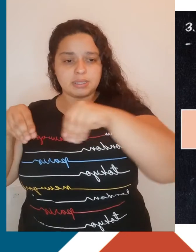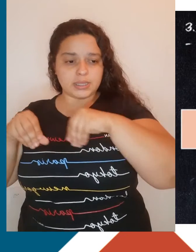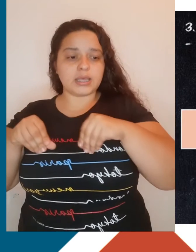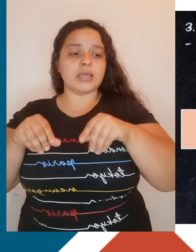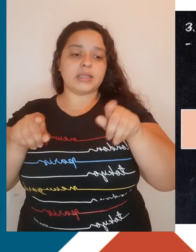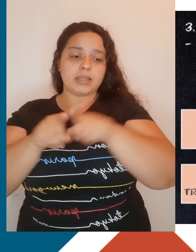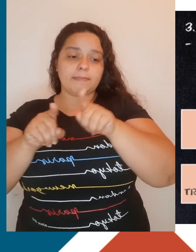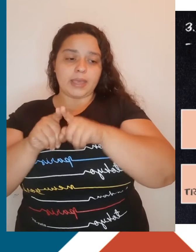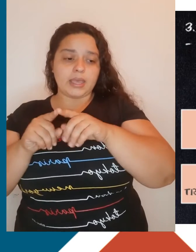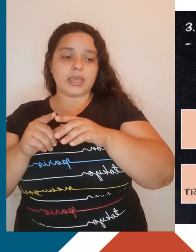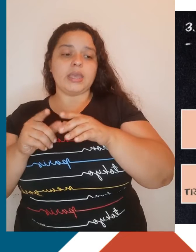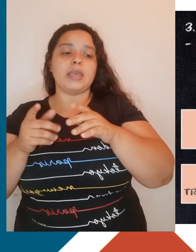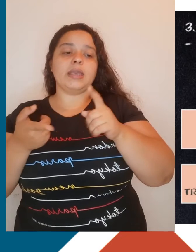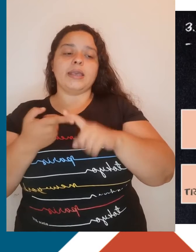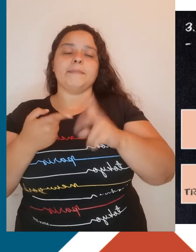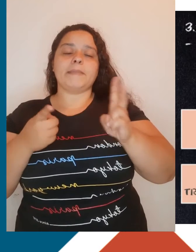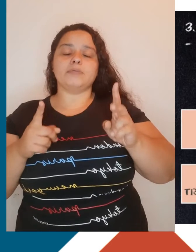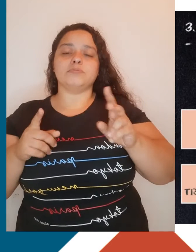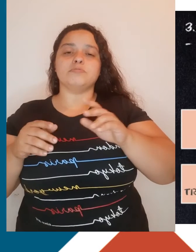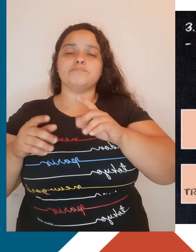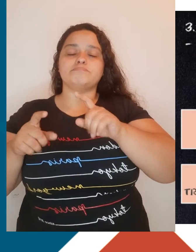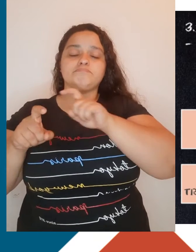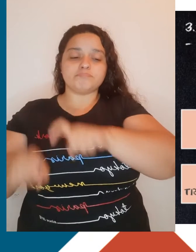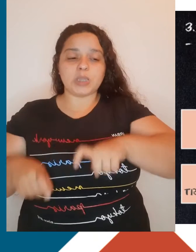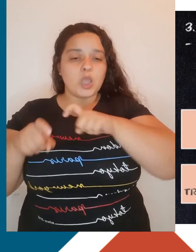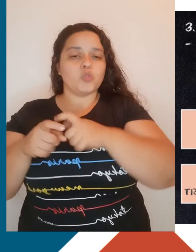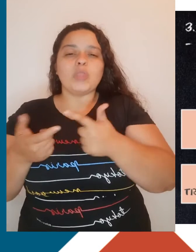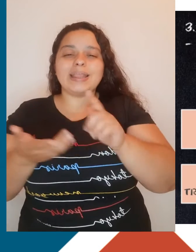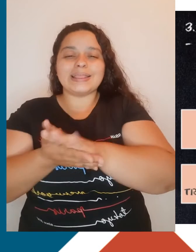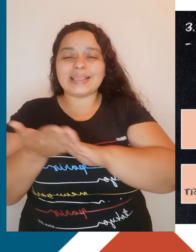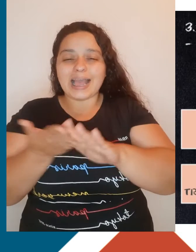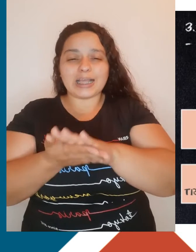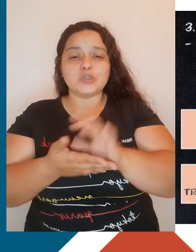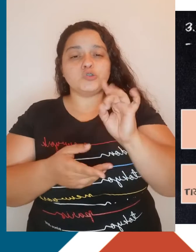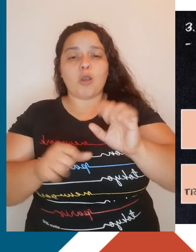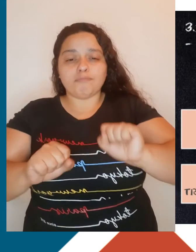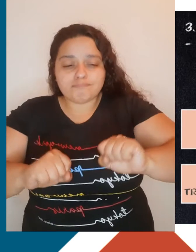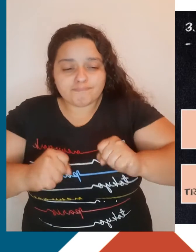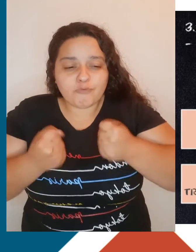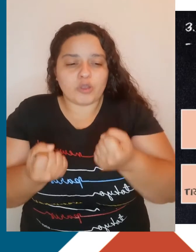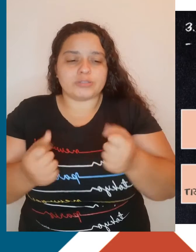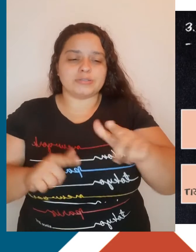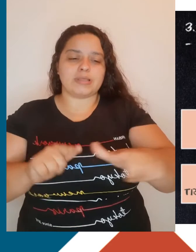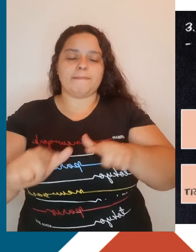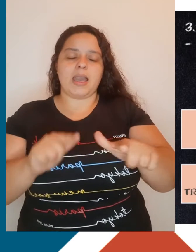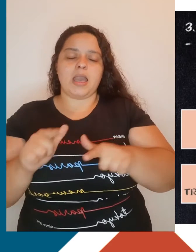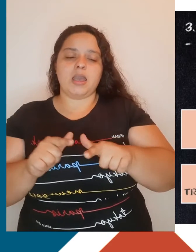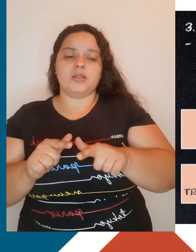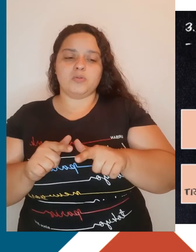trabalhadores urbanos, que não possuíam nada além de sua própria força de trabalho, usada para produzir bens a